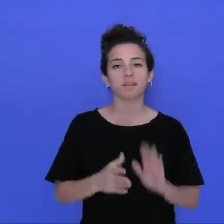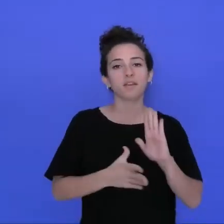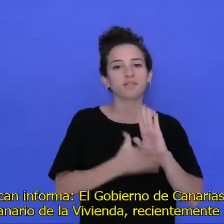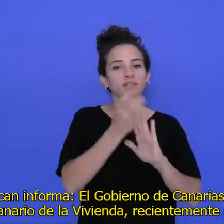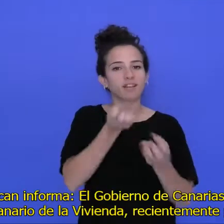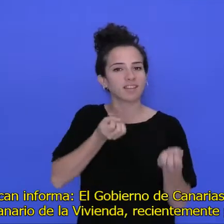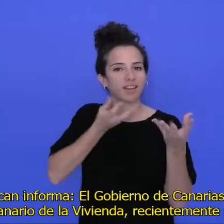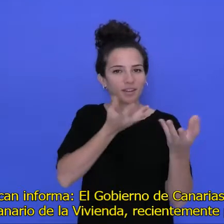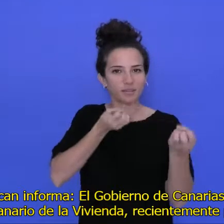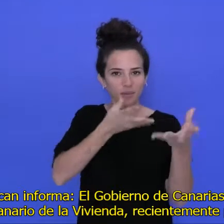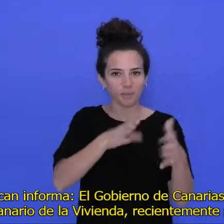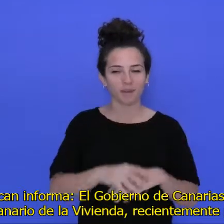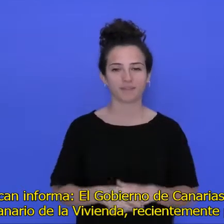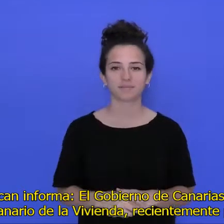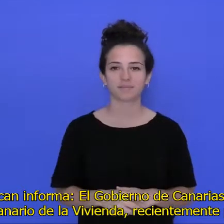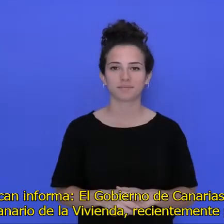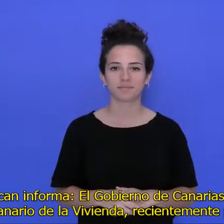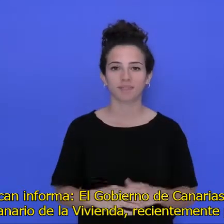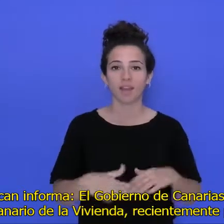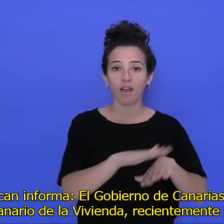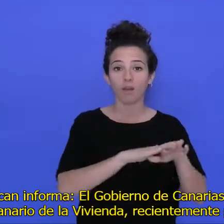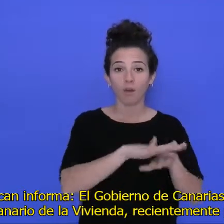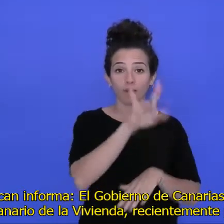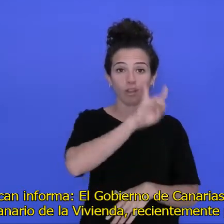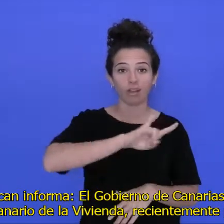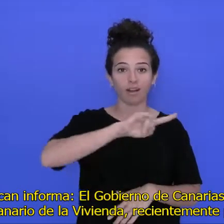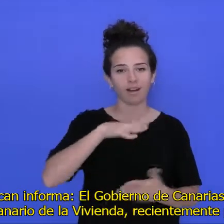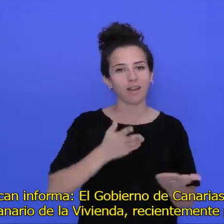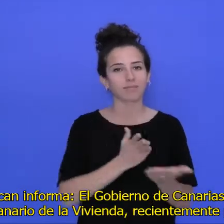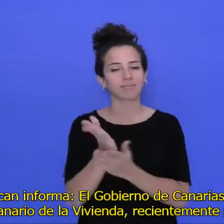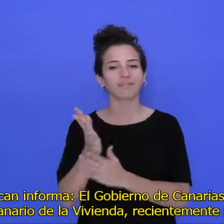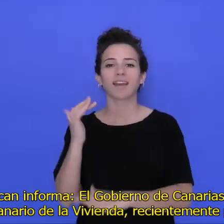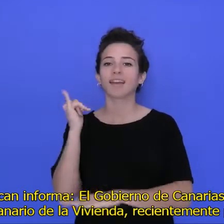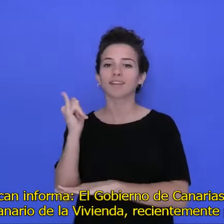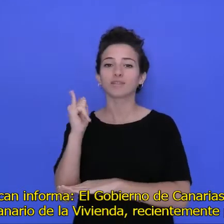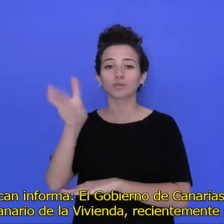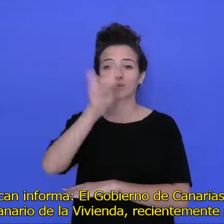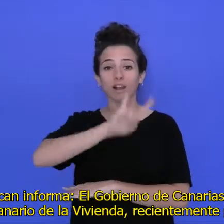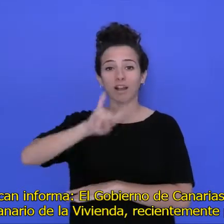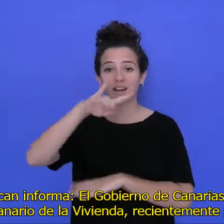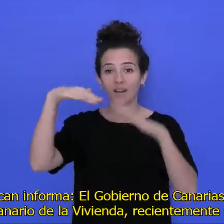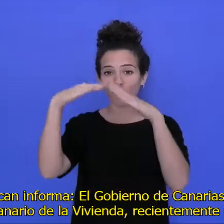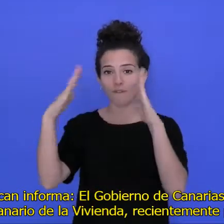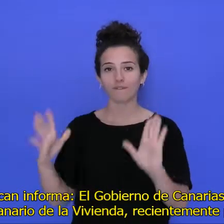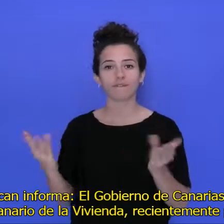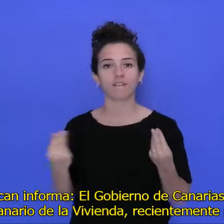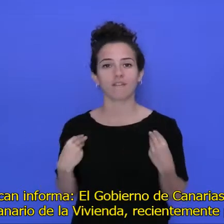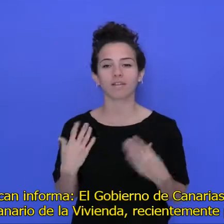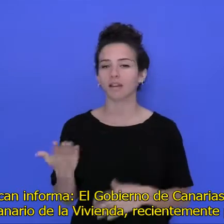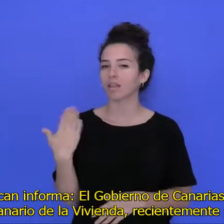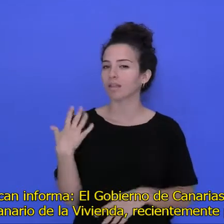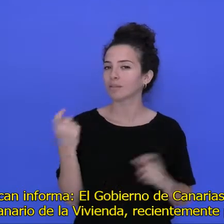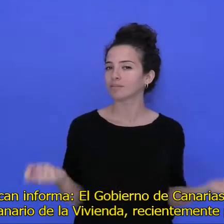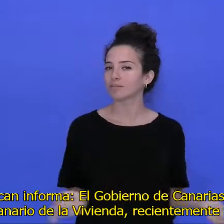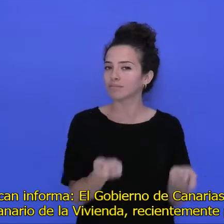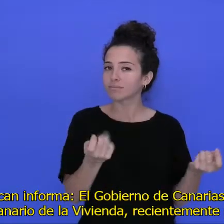La FASICAN informa. El Gobierno de Canarias, a través del Instituto Canario de la Vivienda,